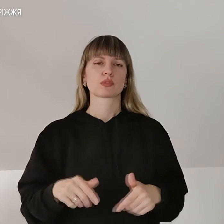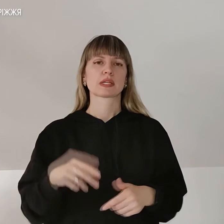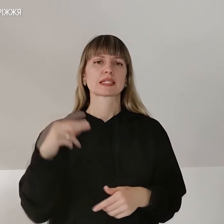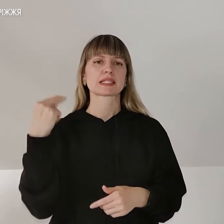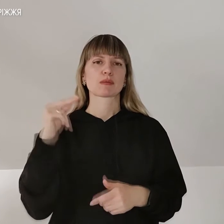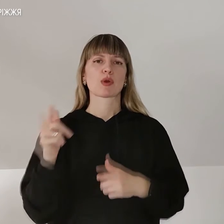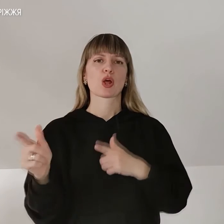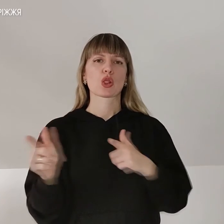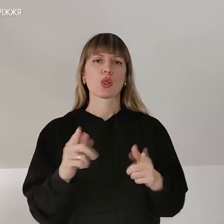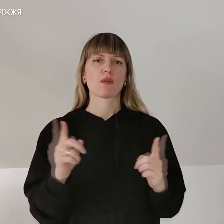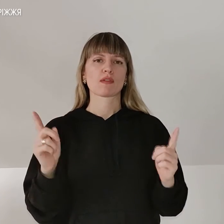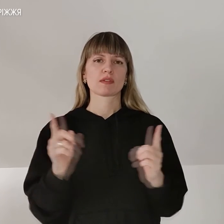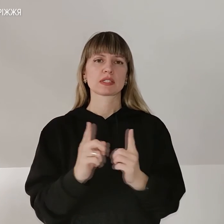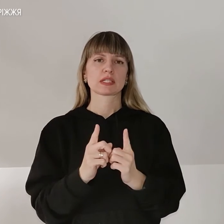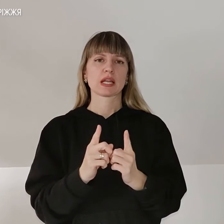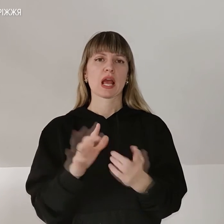готове зустріти окупантів.